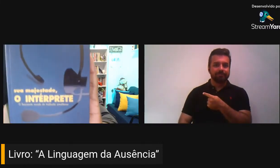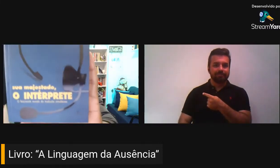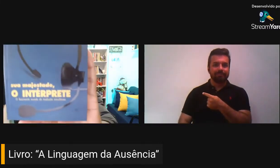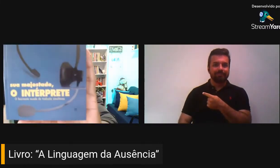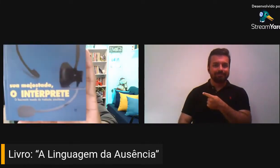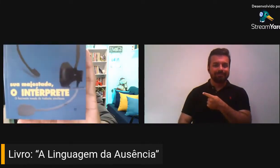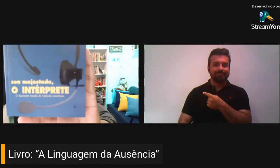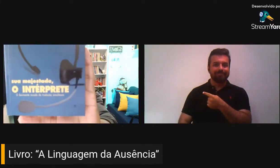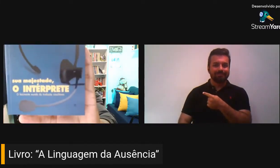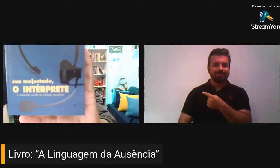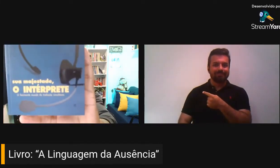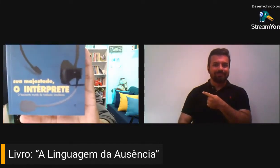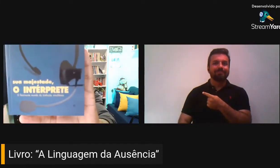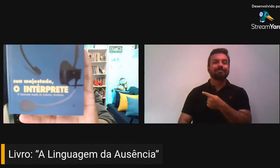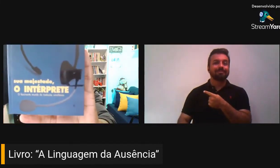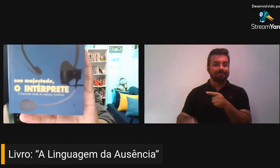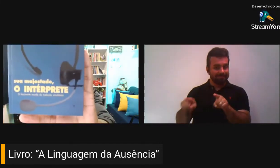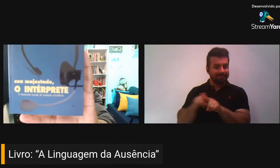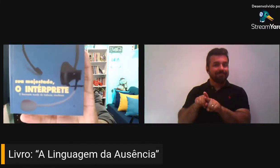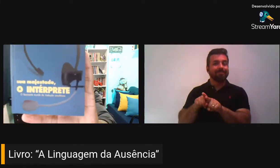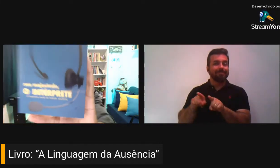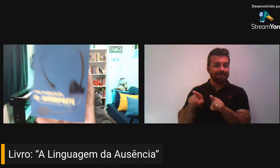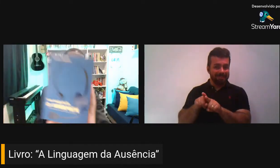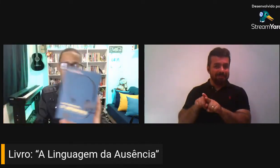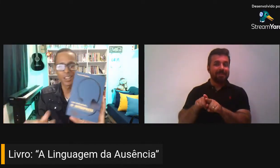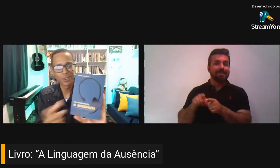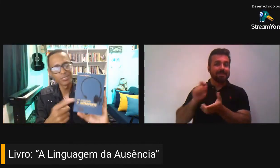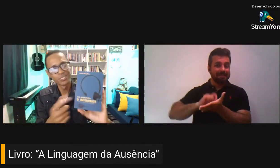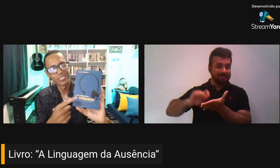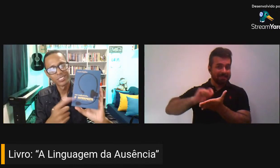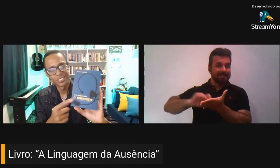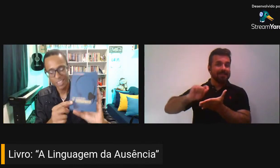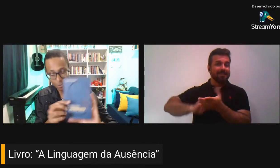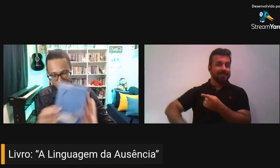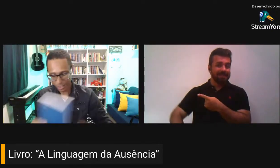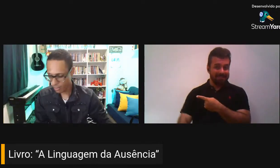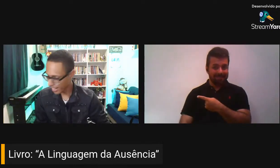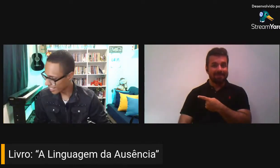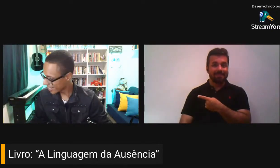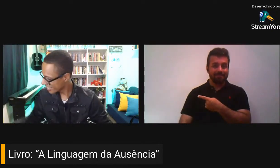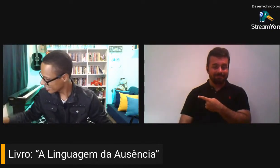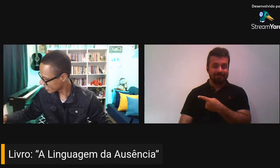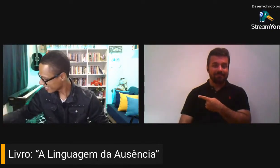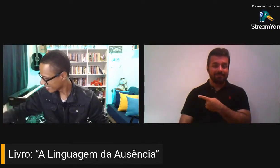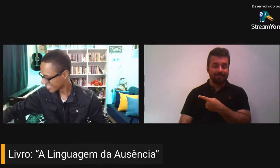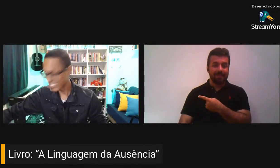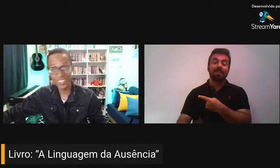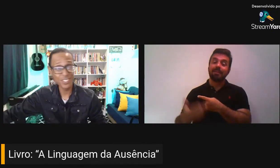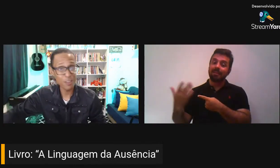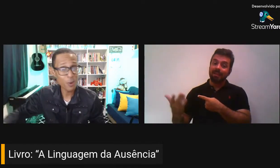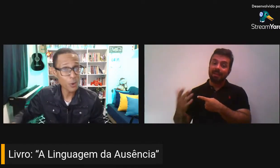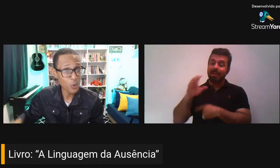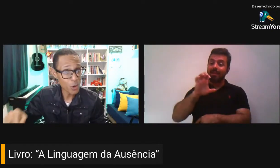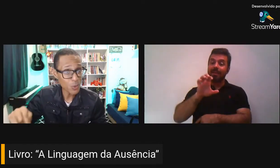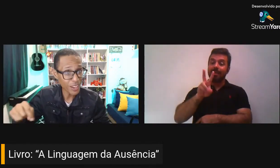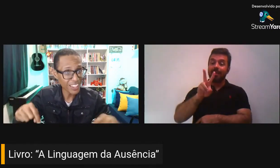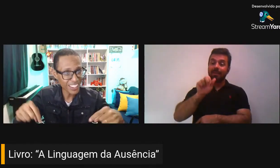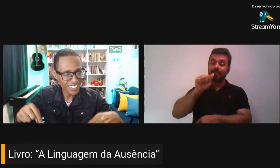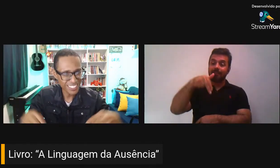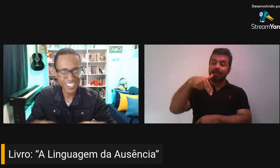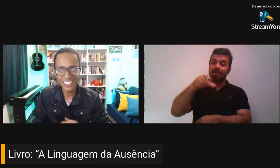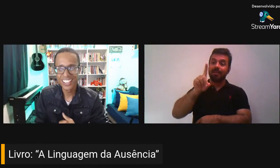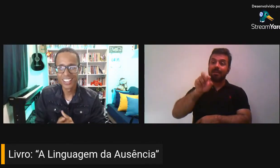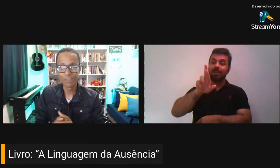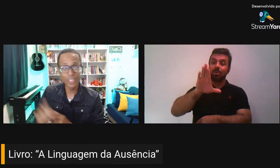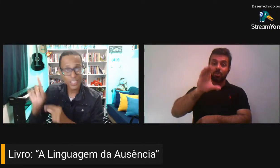Sua Majestade, ou intérprete. Então, Evandro Magalhães já esteve conosco